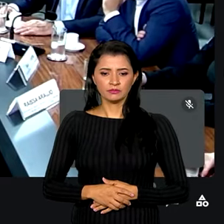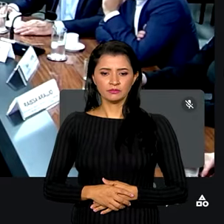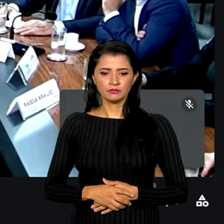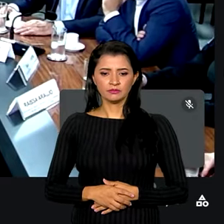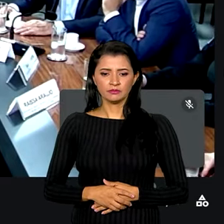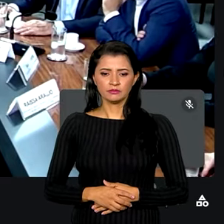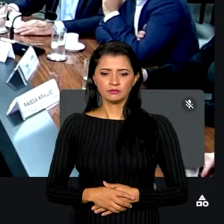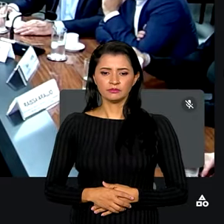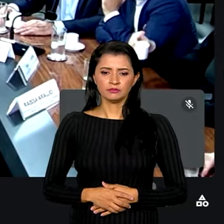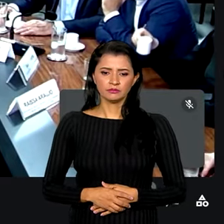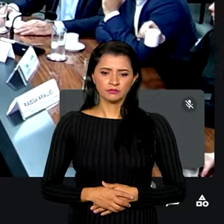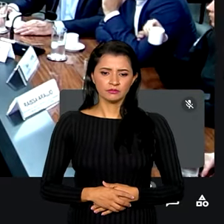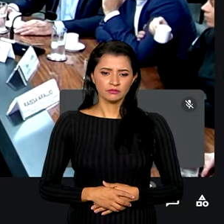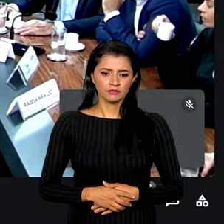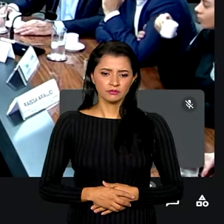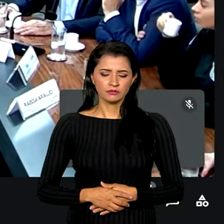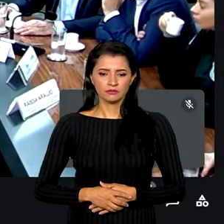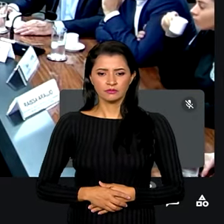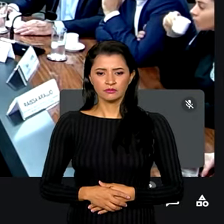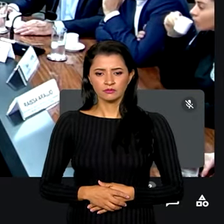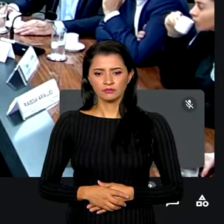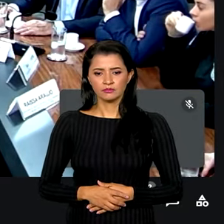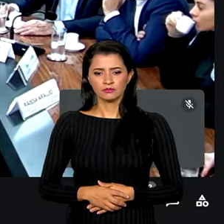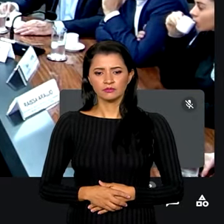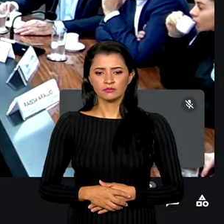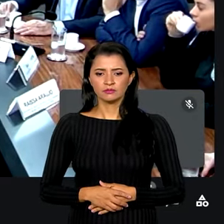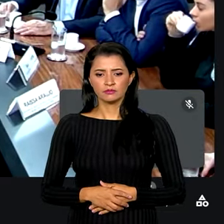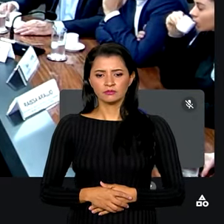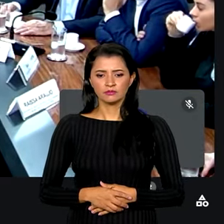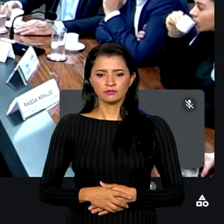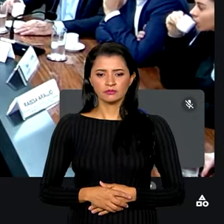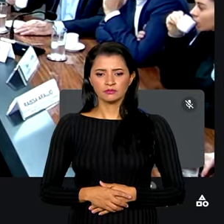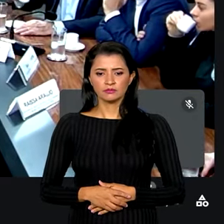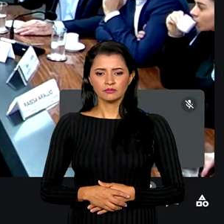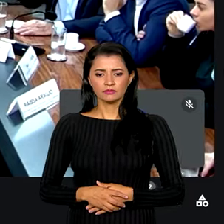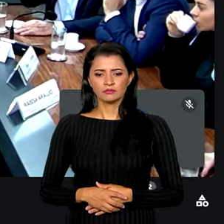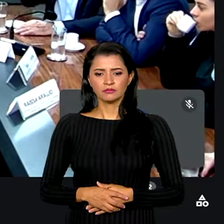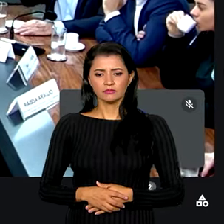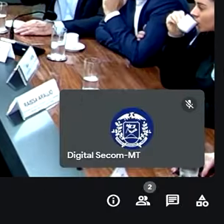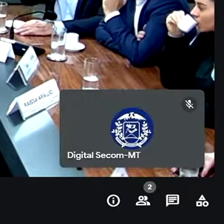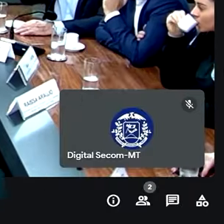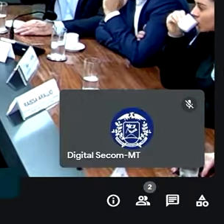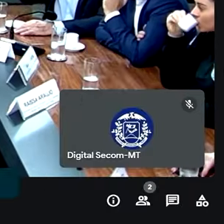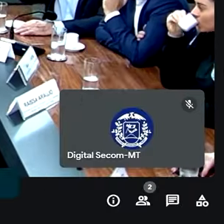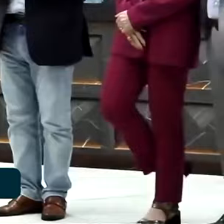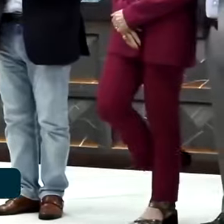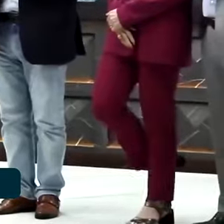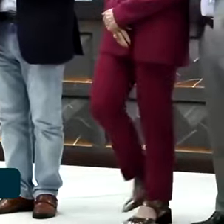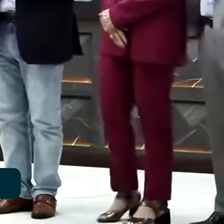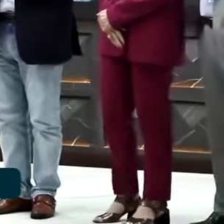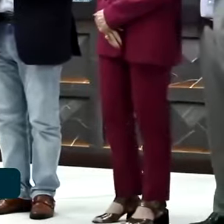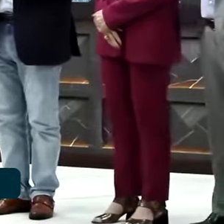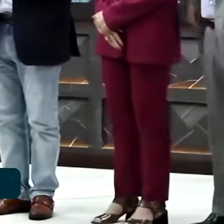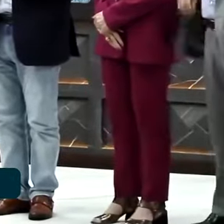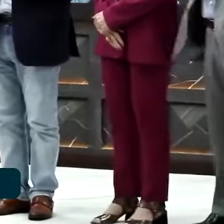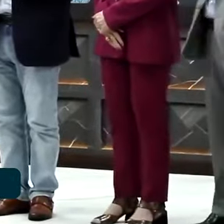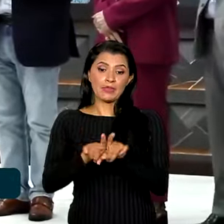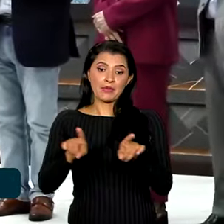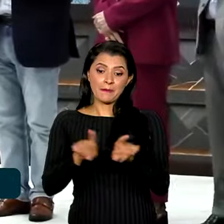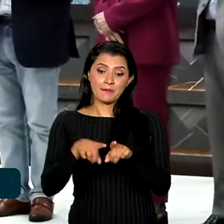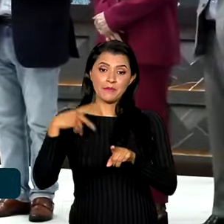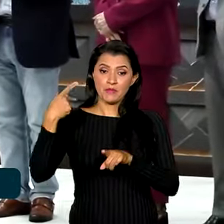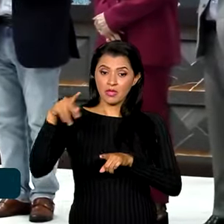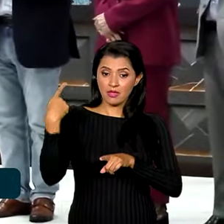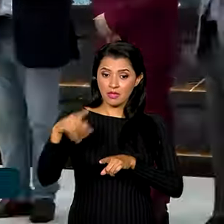de 80 milhões de reais, fruto dessa visita hoje aqui em Cuiabá, no Mato Grosso. Além do aporte